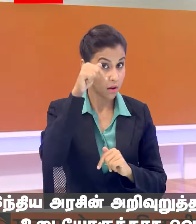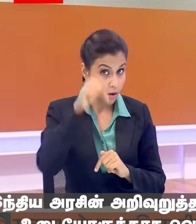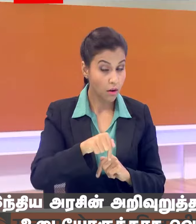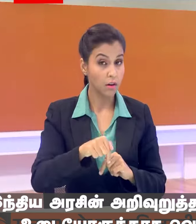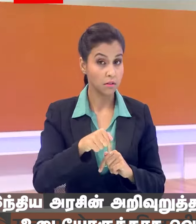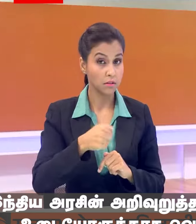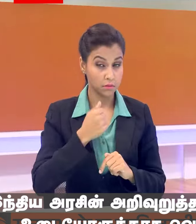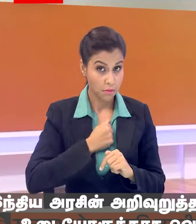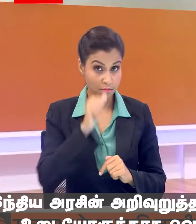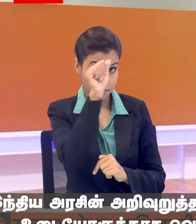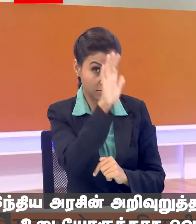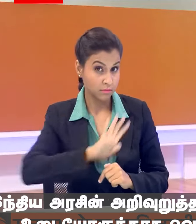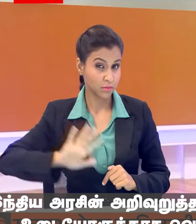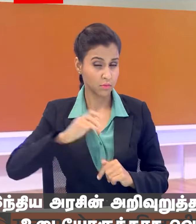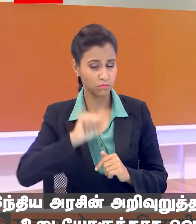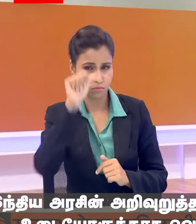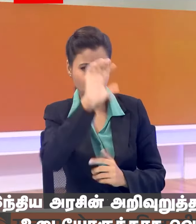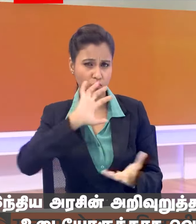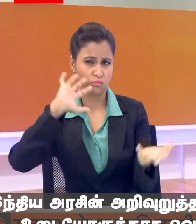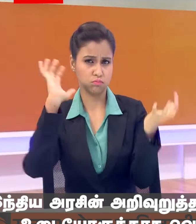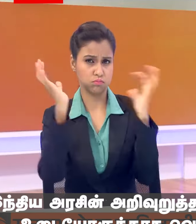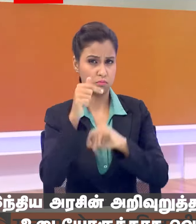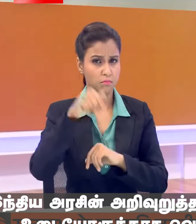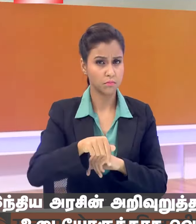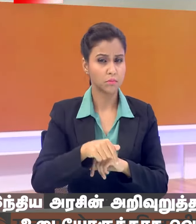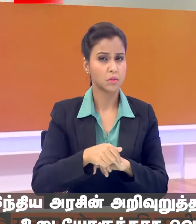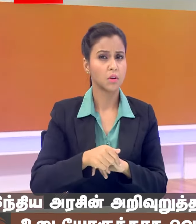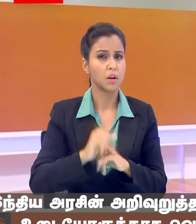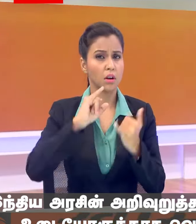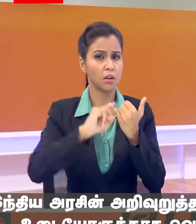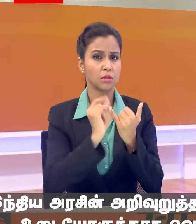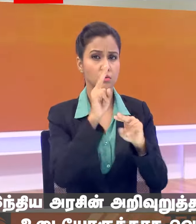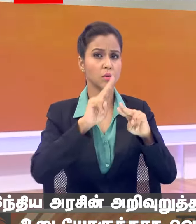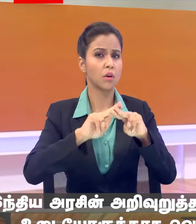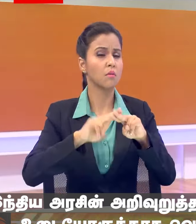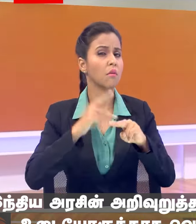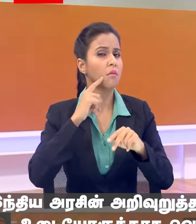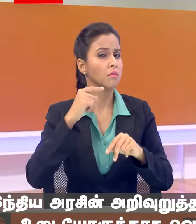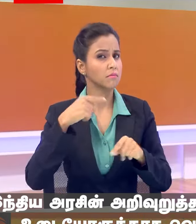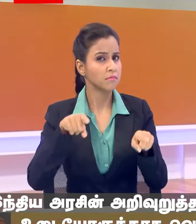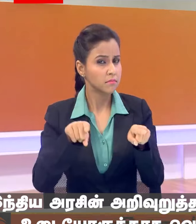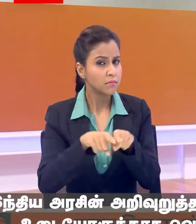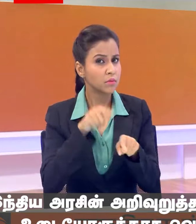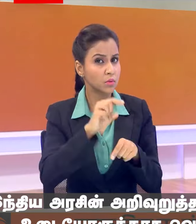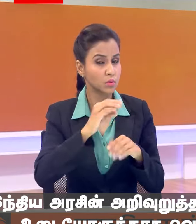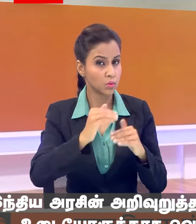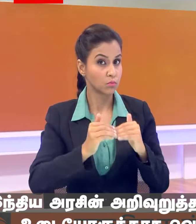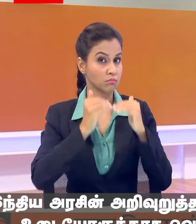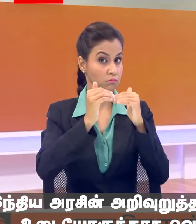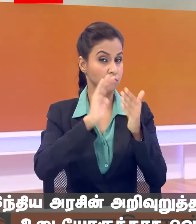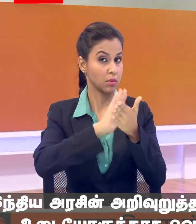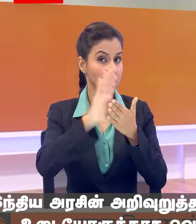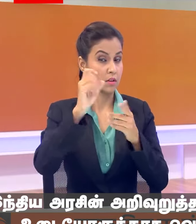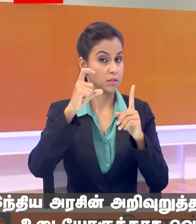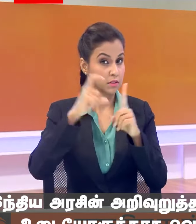हमारे देश का हिंदूस्तान का ओल इंडिया सुफी सजदा नसीन के जो हेड होते हैं काउंसिल